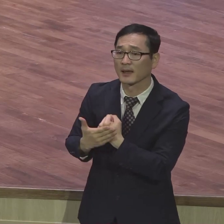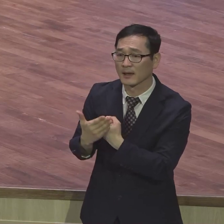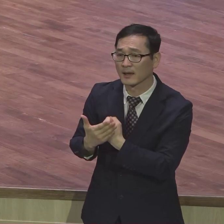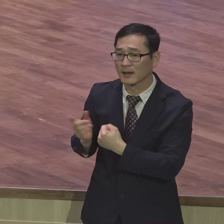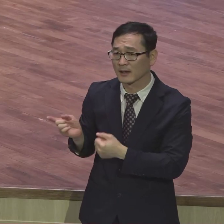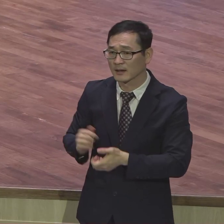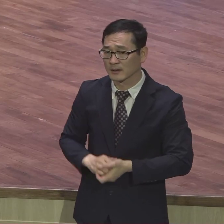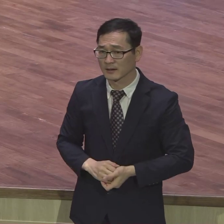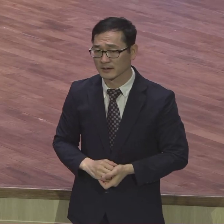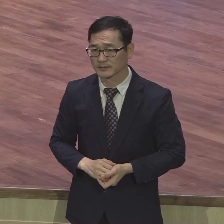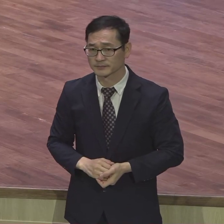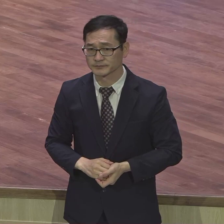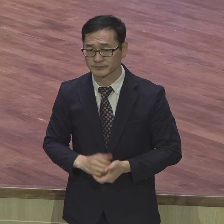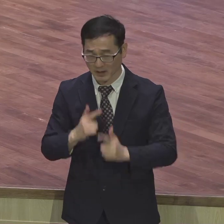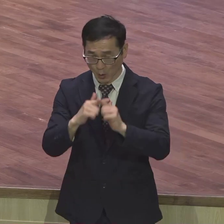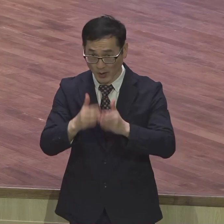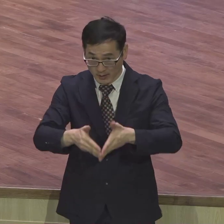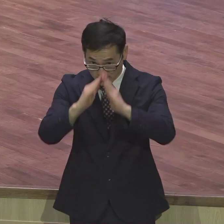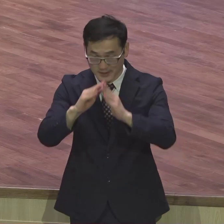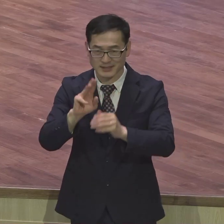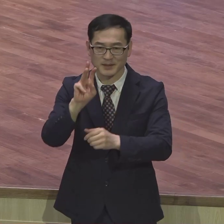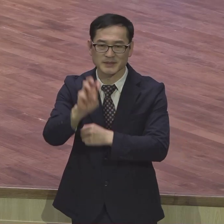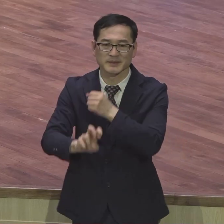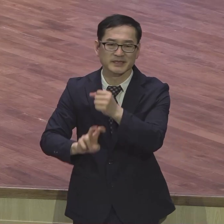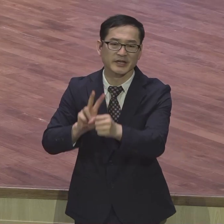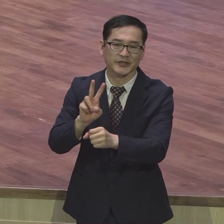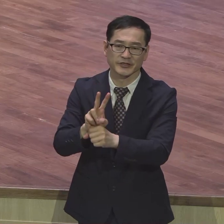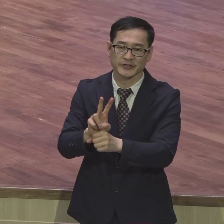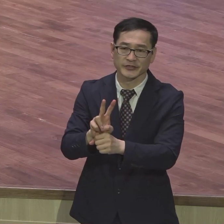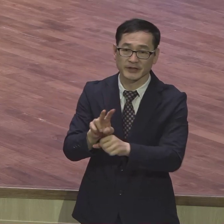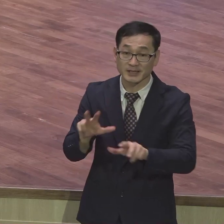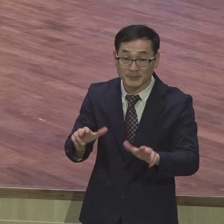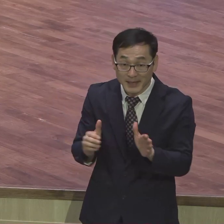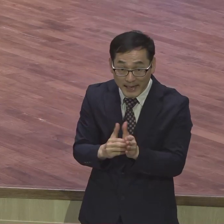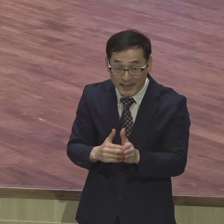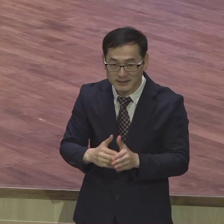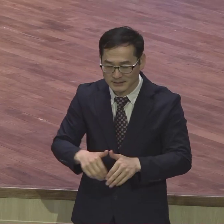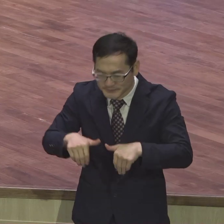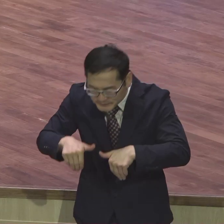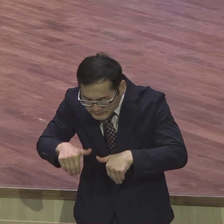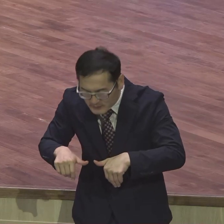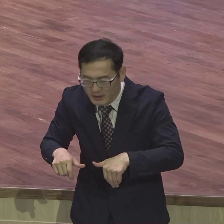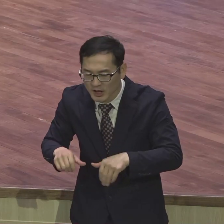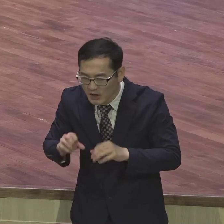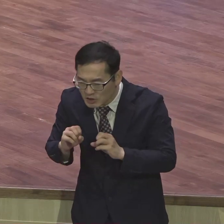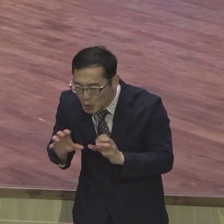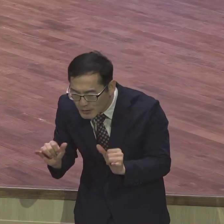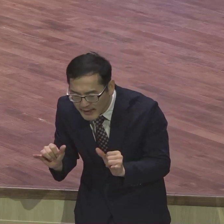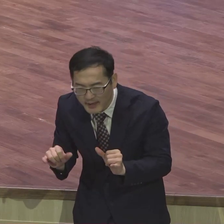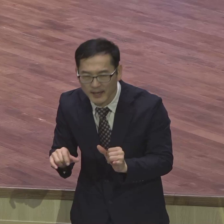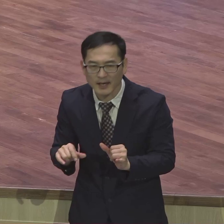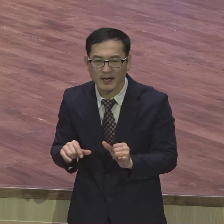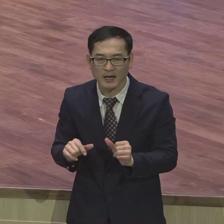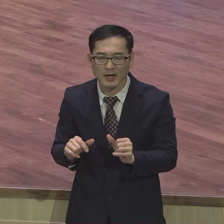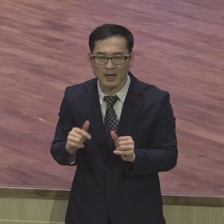교육자를 해본 적이 없어요 교육자 전도사 부목사 뭐 이런거 해본 적 없어요